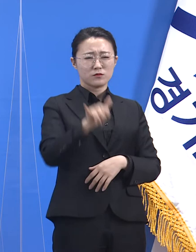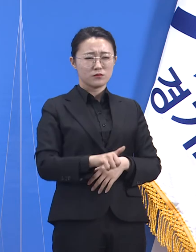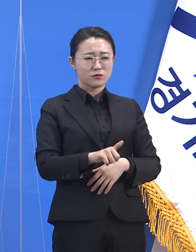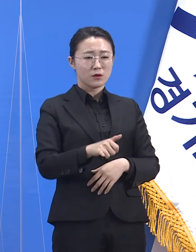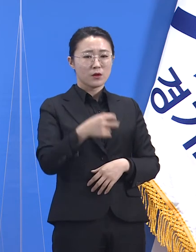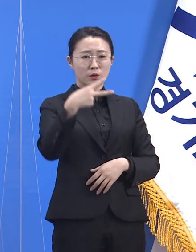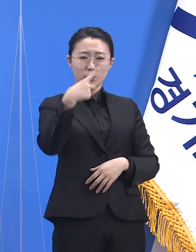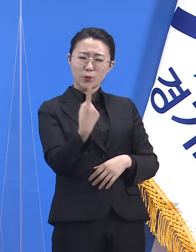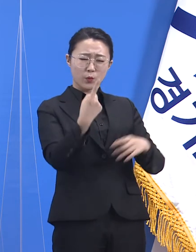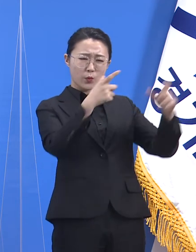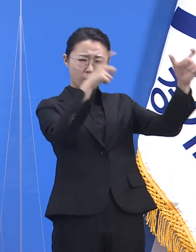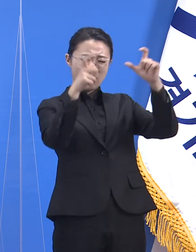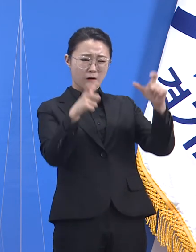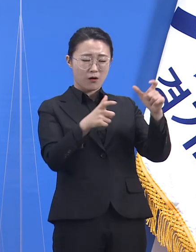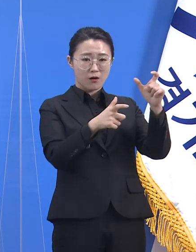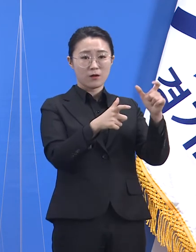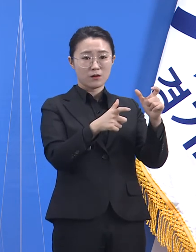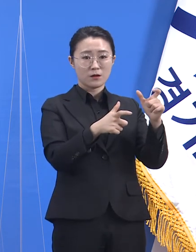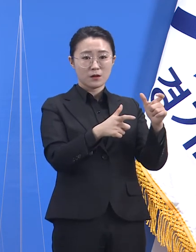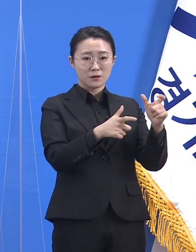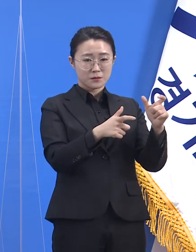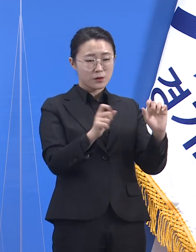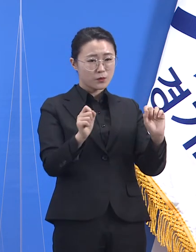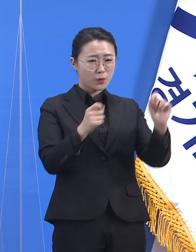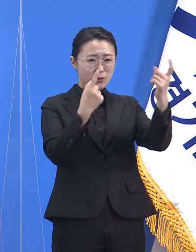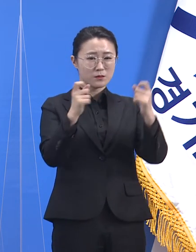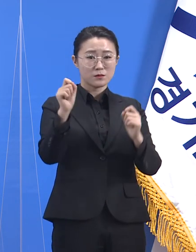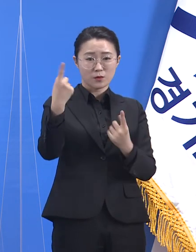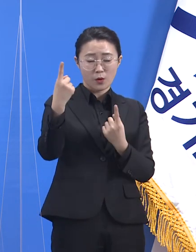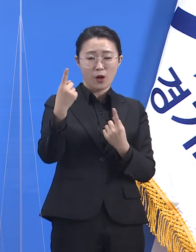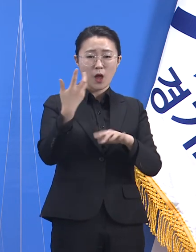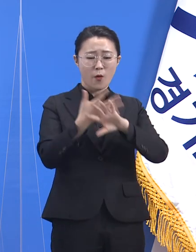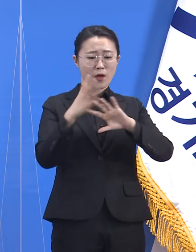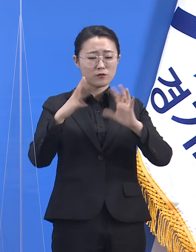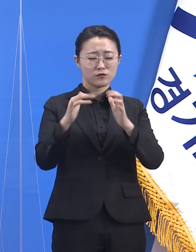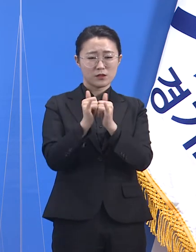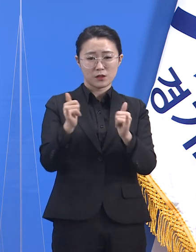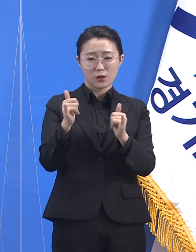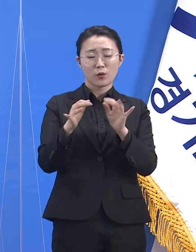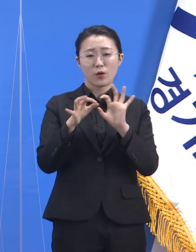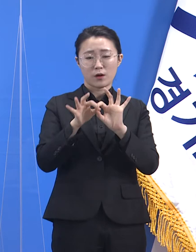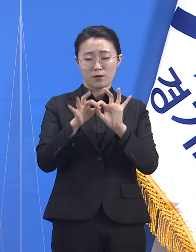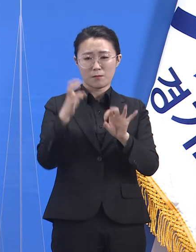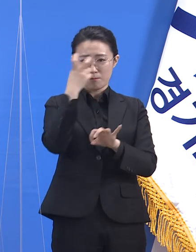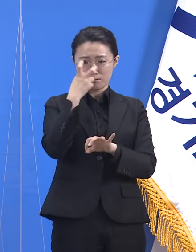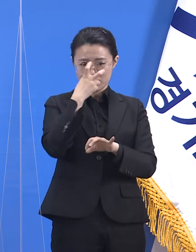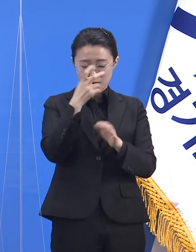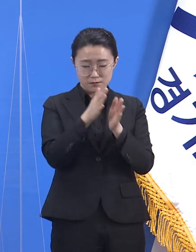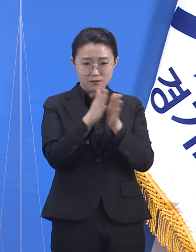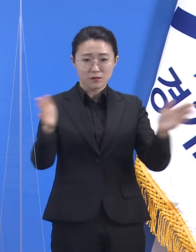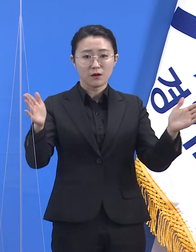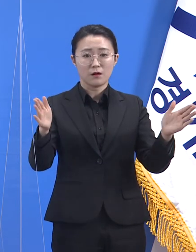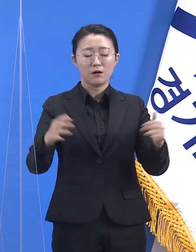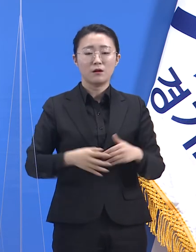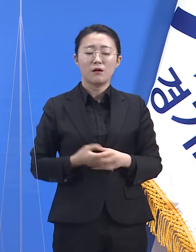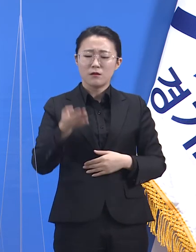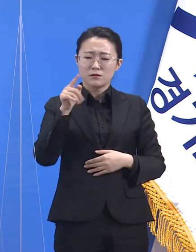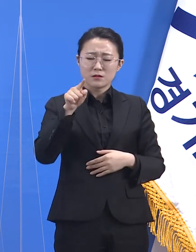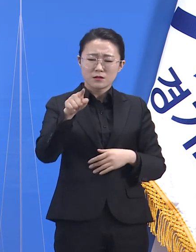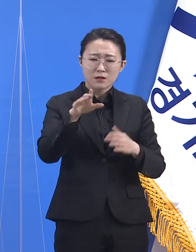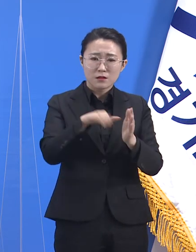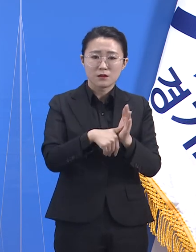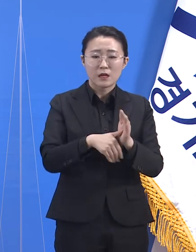정책을 시행했습니다. 그 과정에서 차별과 낙인 이슈가 제기되었고 경기도 역시